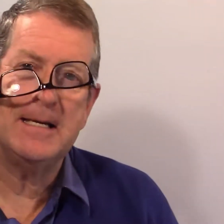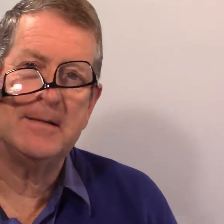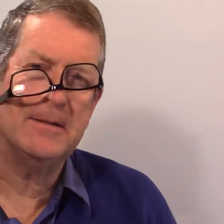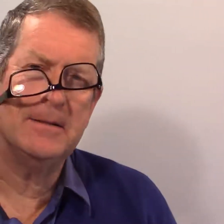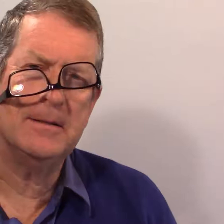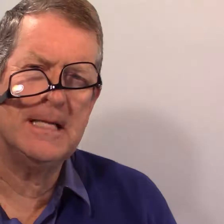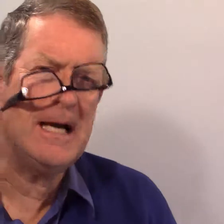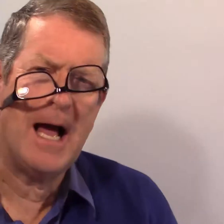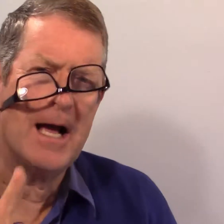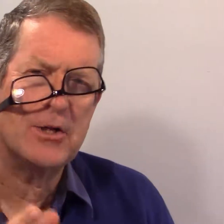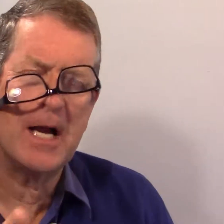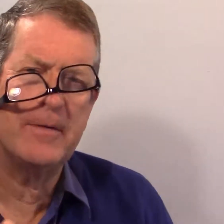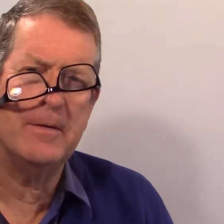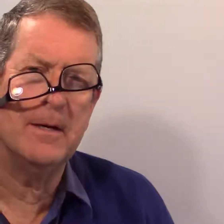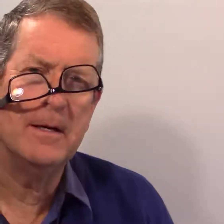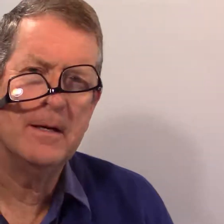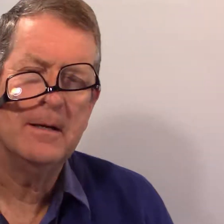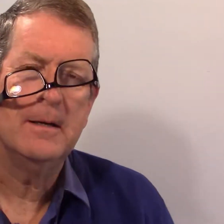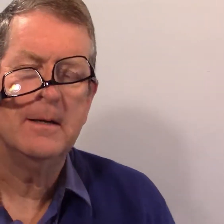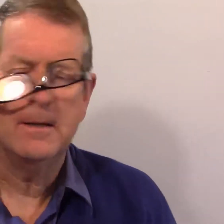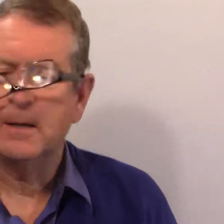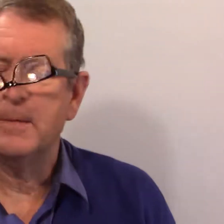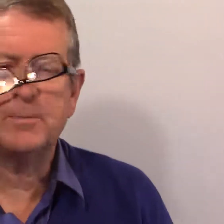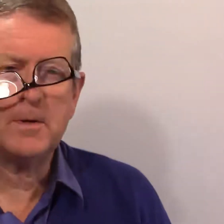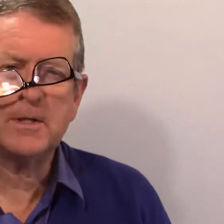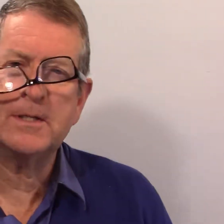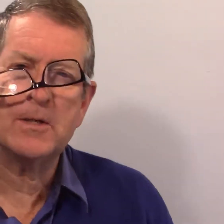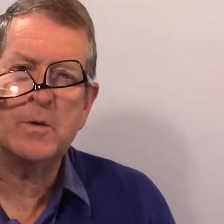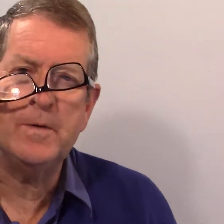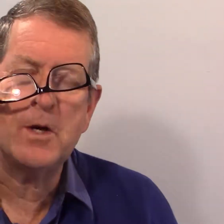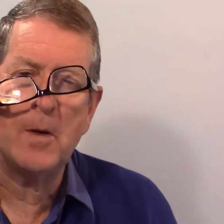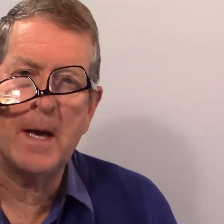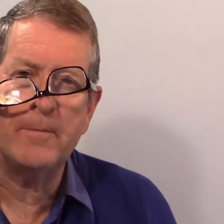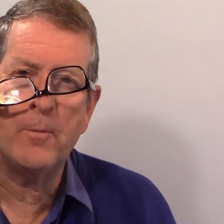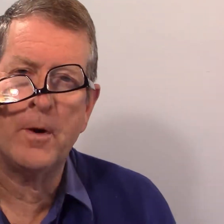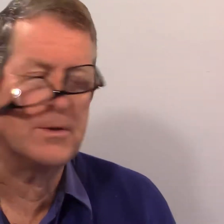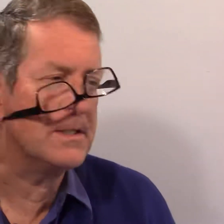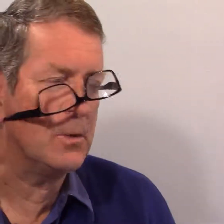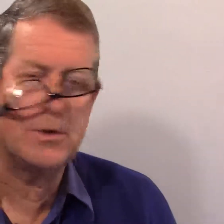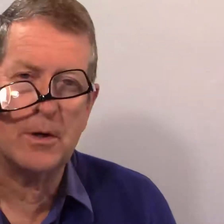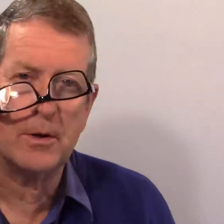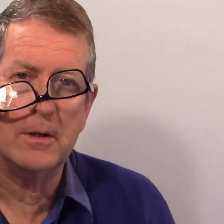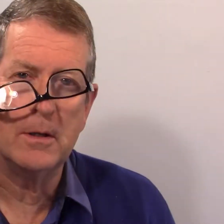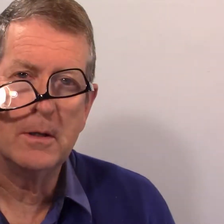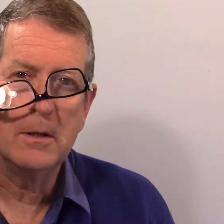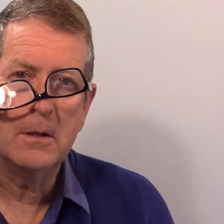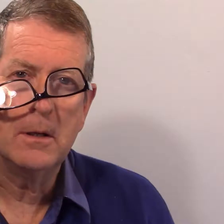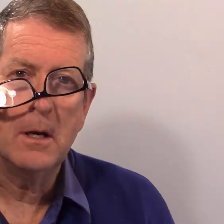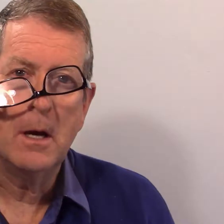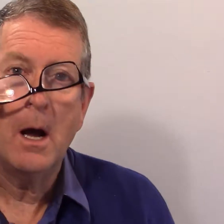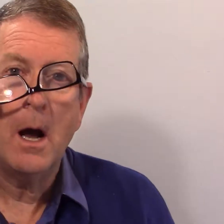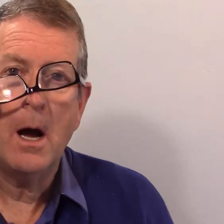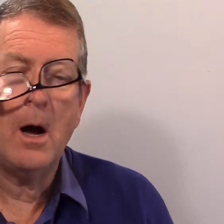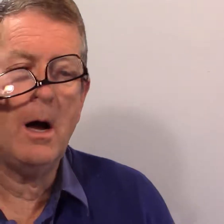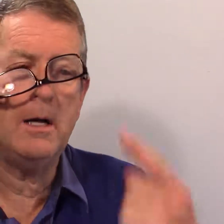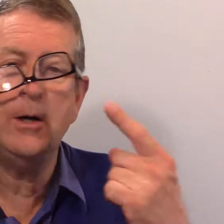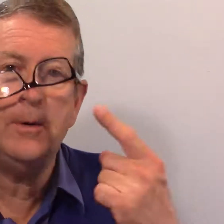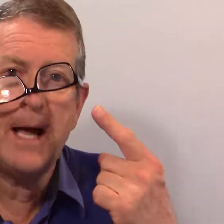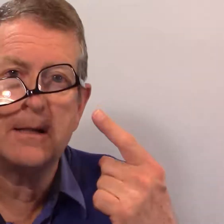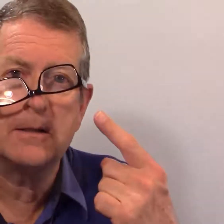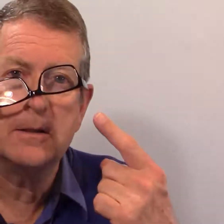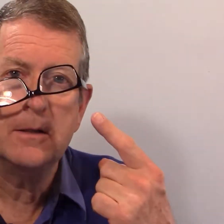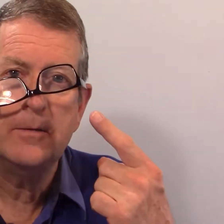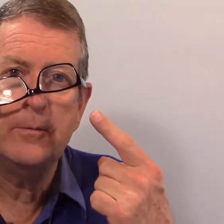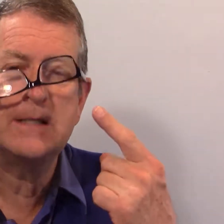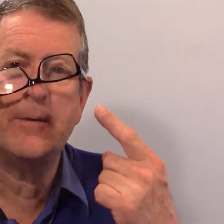Et, quel âge avez-vous... Mais je pense que ça suffit quand même pour prendre ceci au sérieux... Oh, les